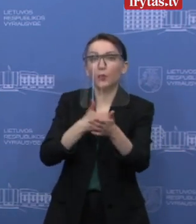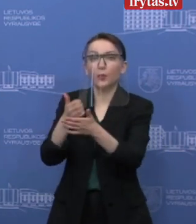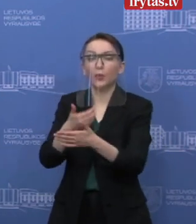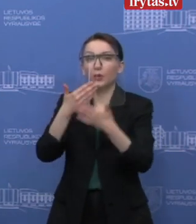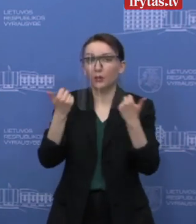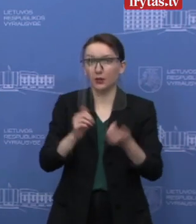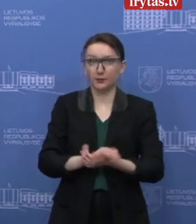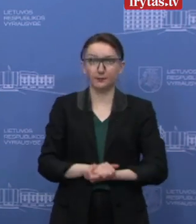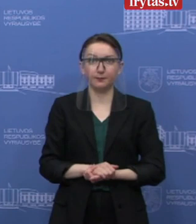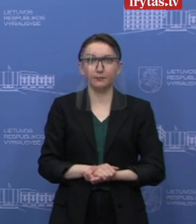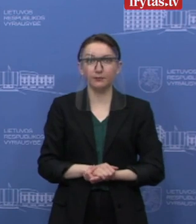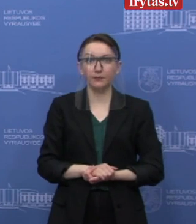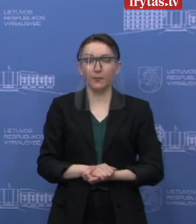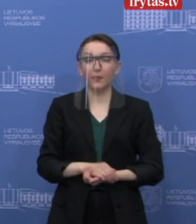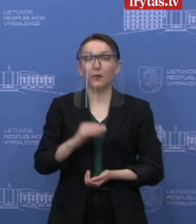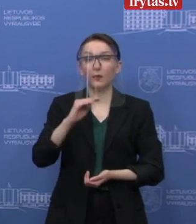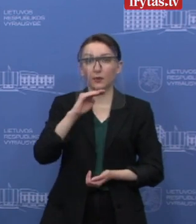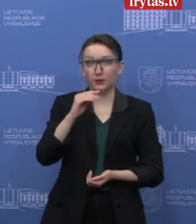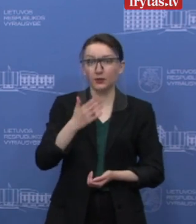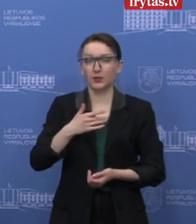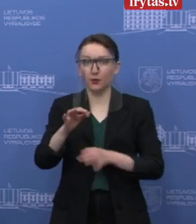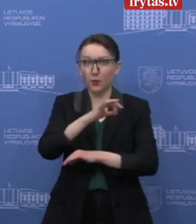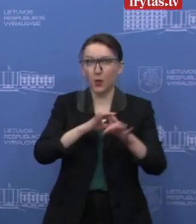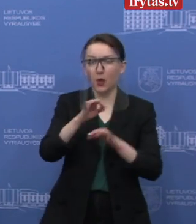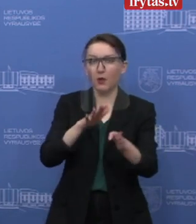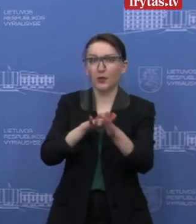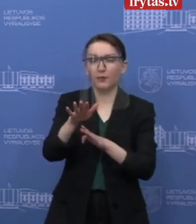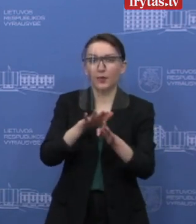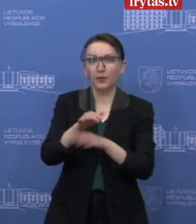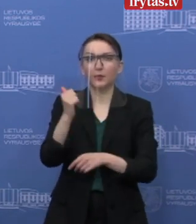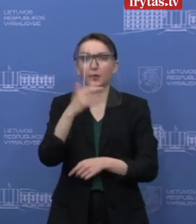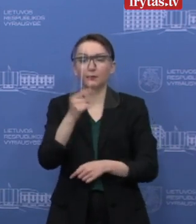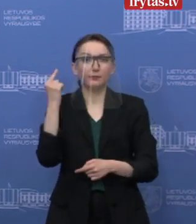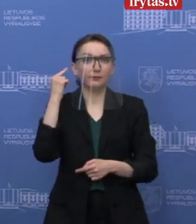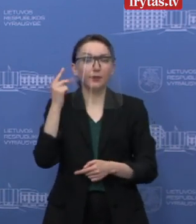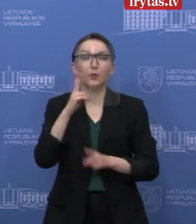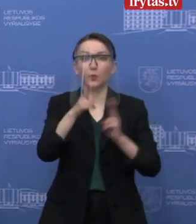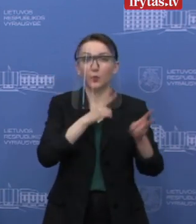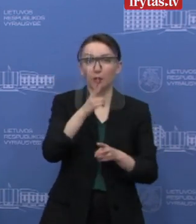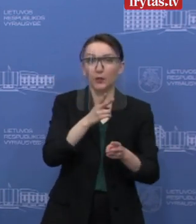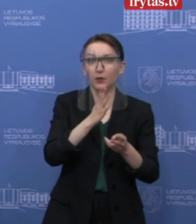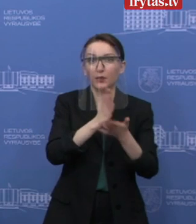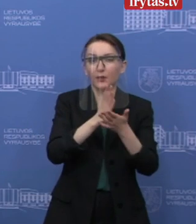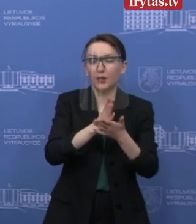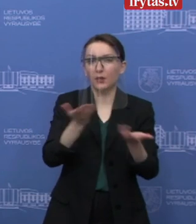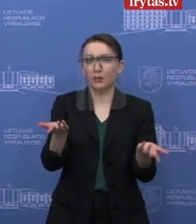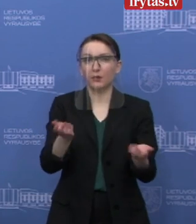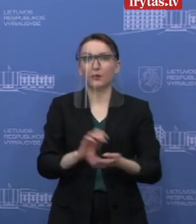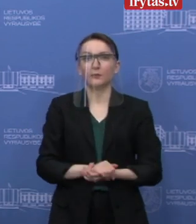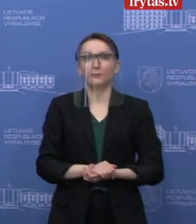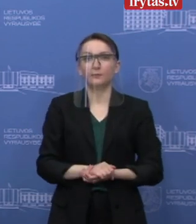apivartinių lėšų. Be abejo, iš savo projektų vykdytojų kasdienėje veikloje tikrai girdėme apie tai, kad tam tikrose